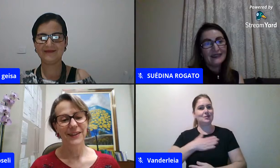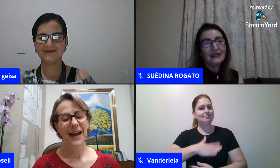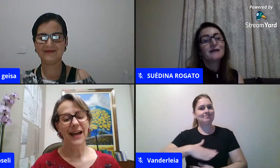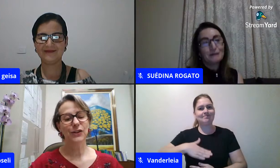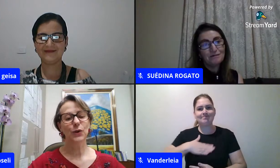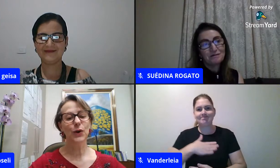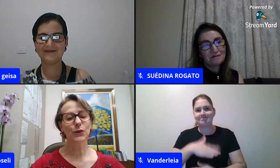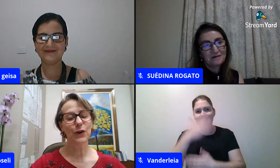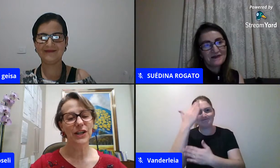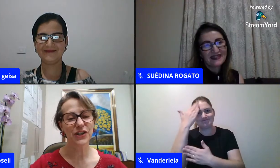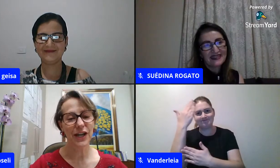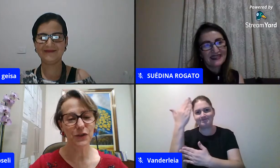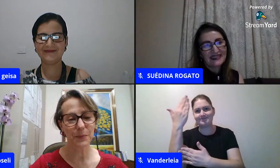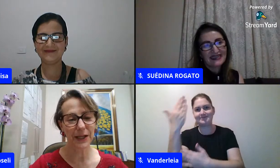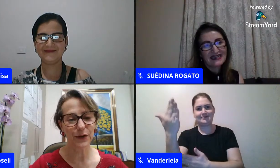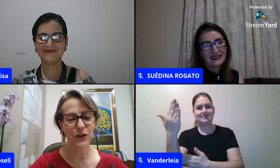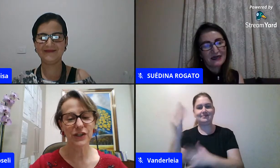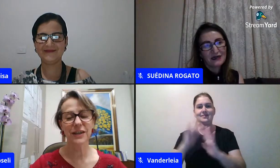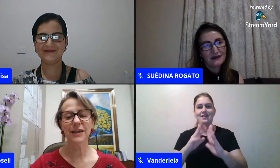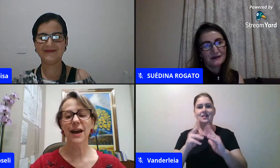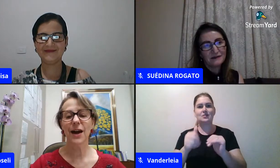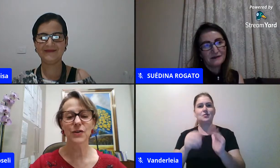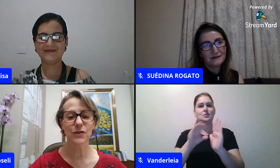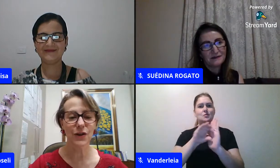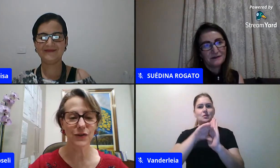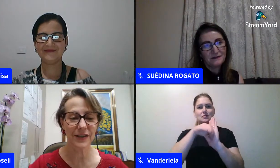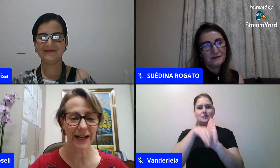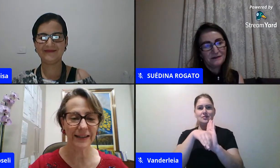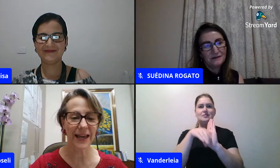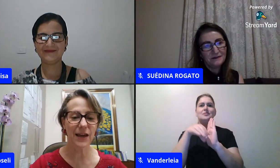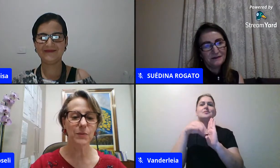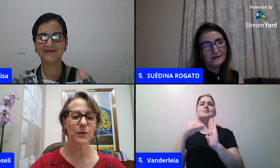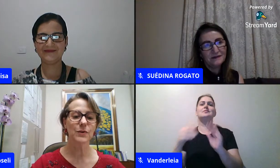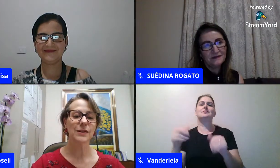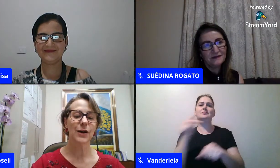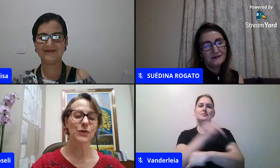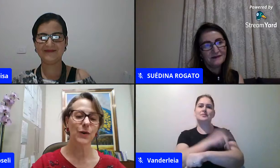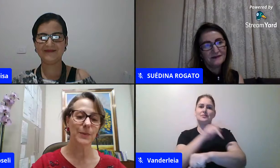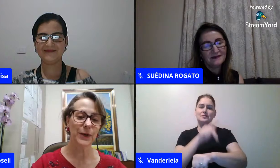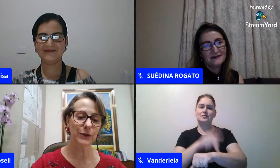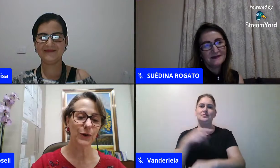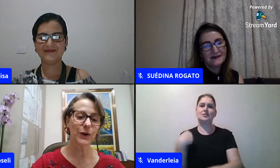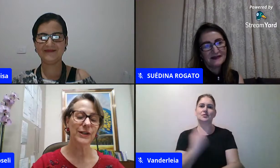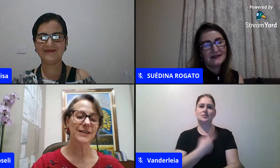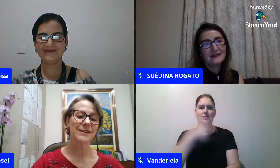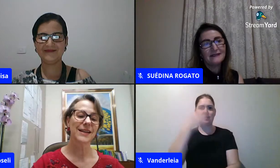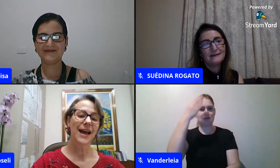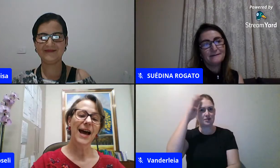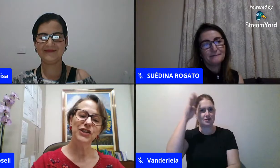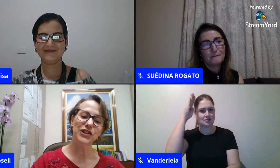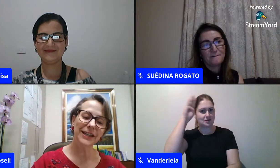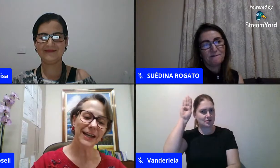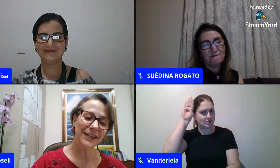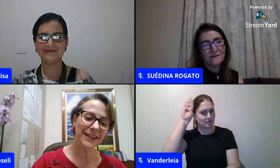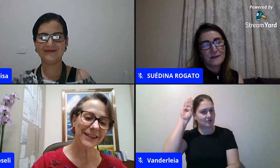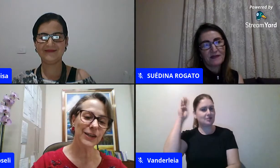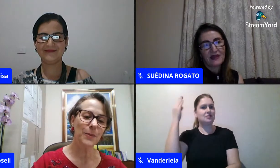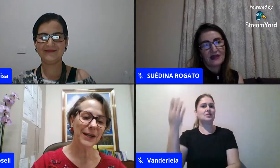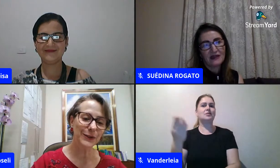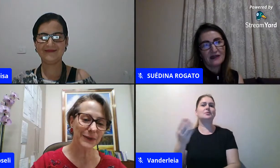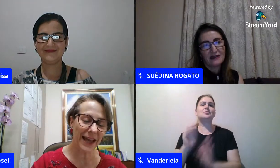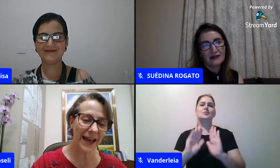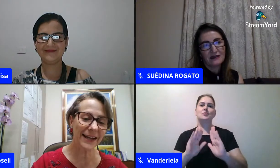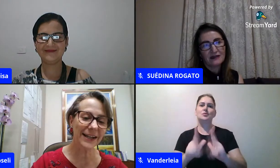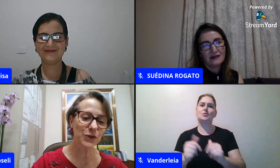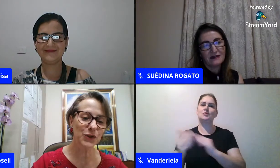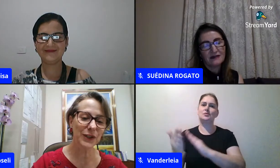a todo colegiado de pedagogia aos nossos acadêmicos aos colaboradores a Janaína